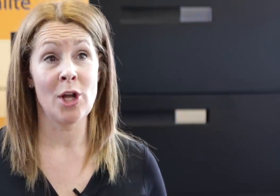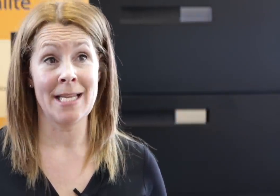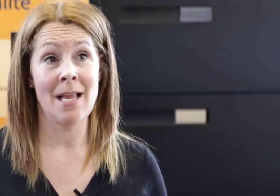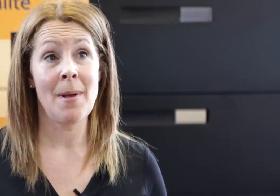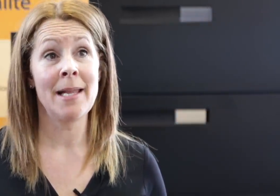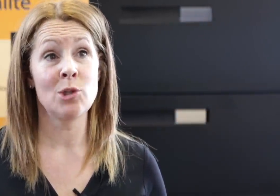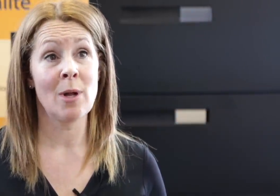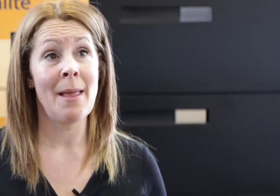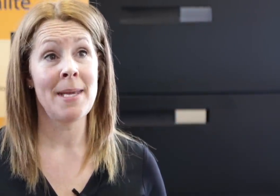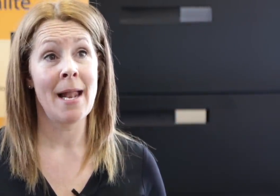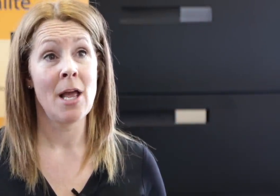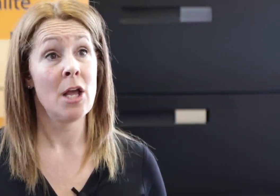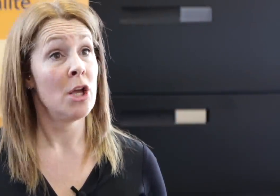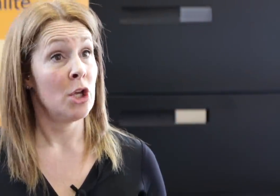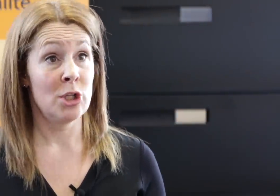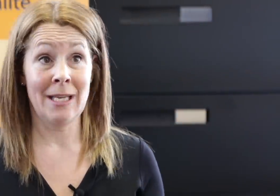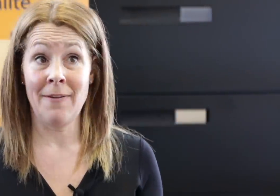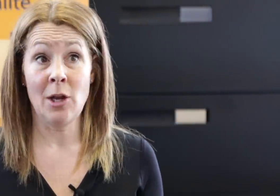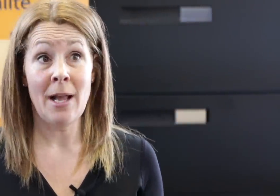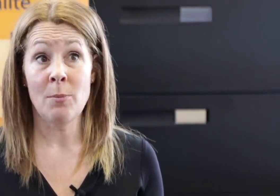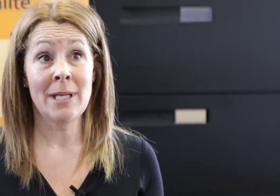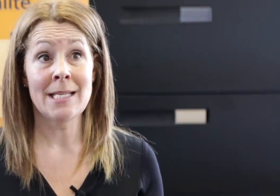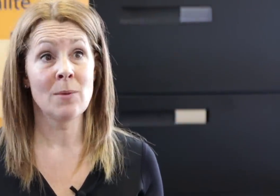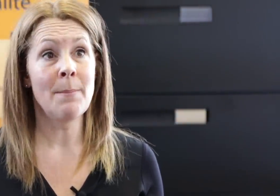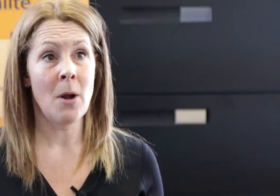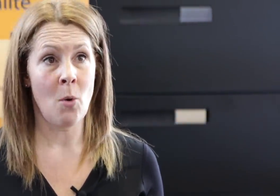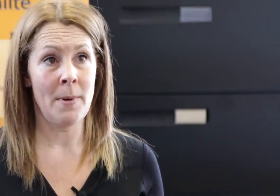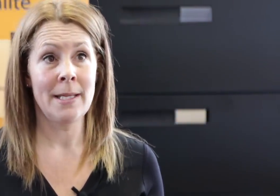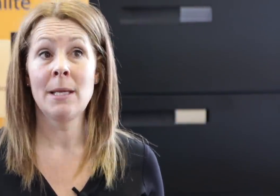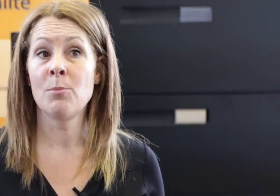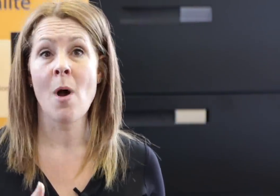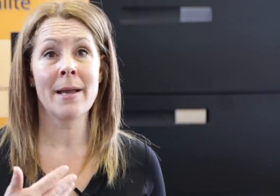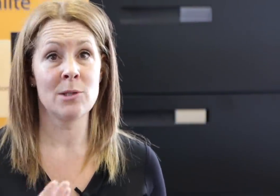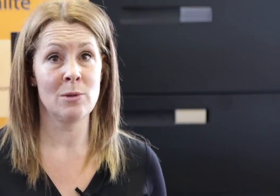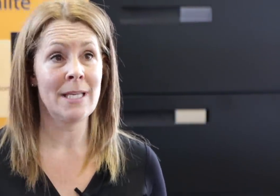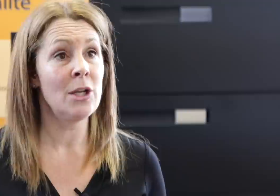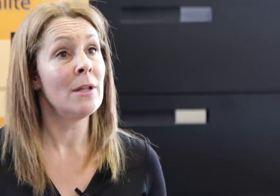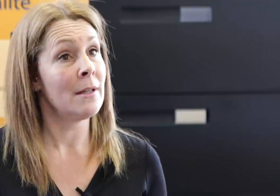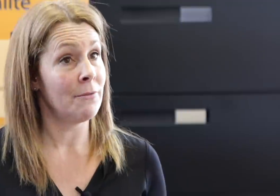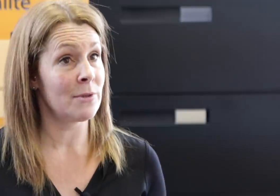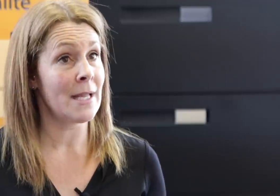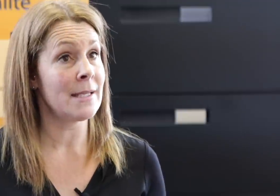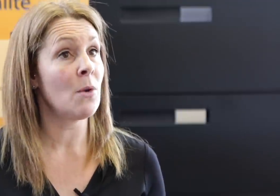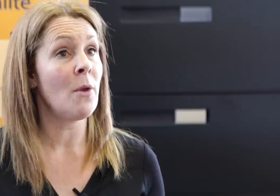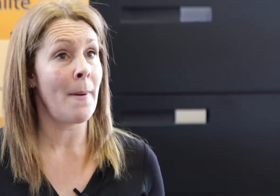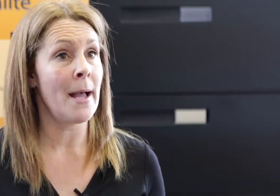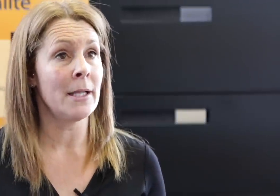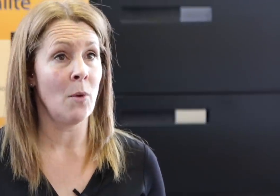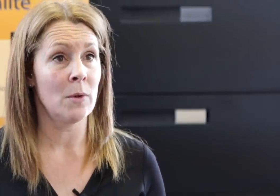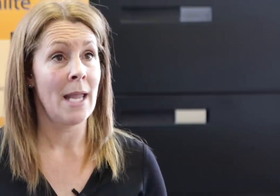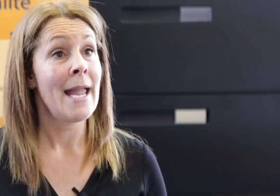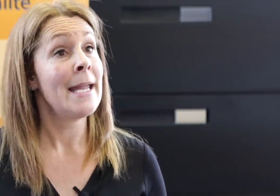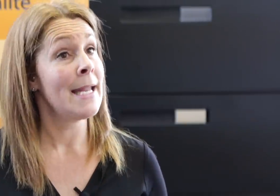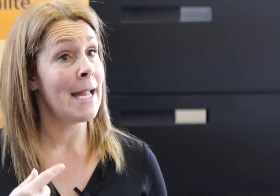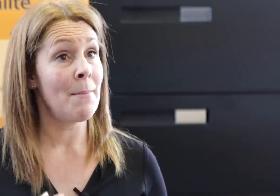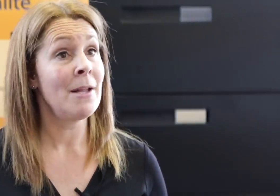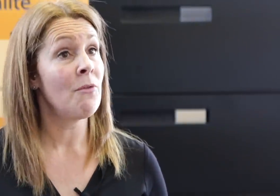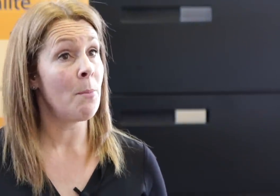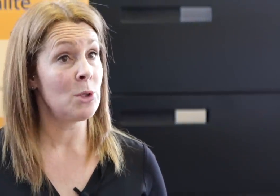reconnaissants dans la lecture labiale, ce qui fait que la communication n'est pas complète et il peut en résulter des frustrations de part et d'autre. Et également, il ne peut pas